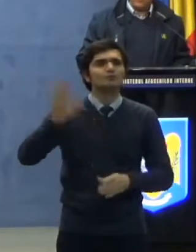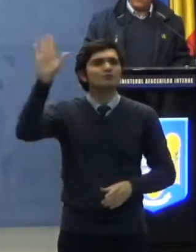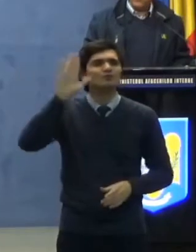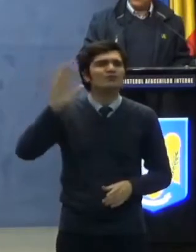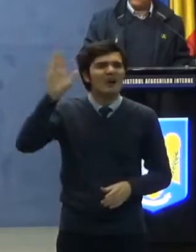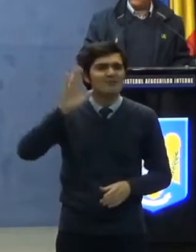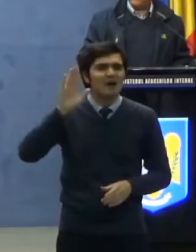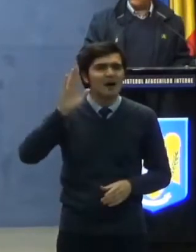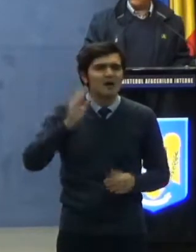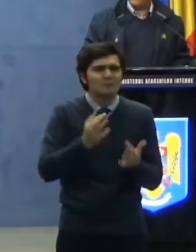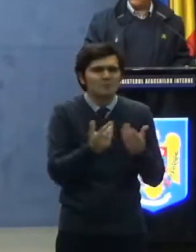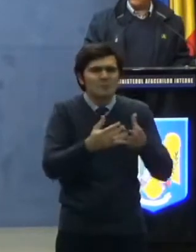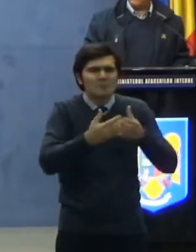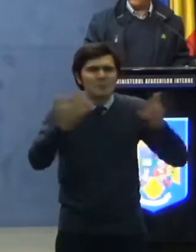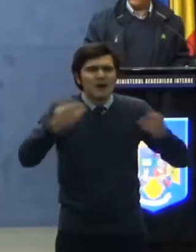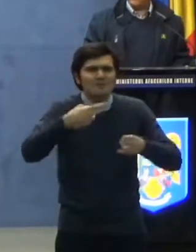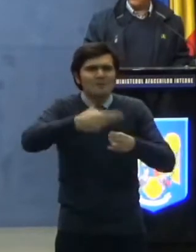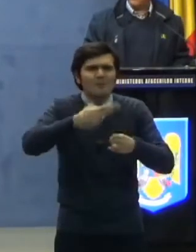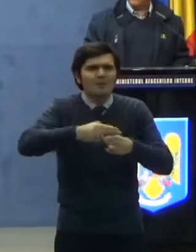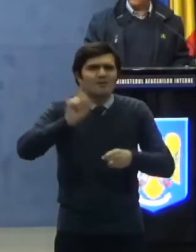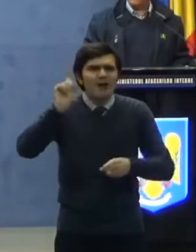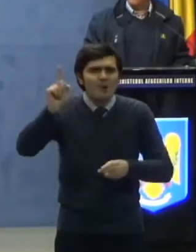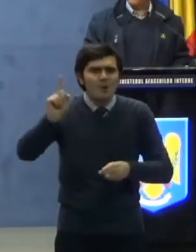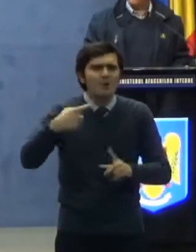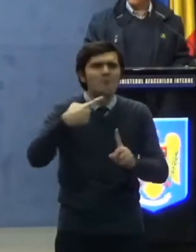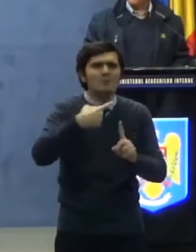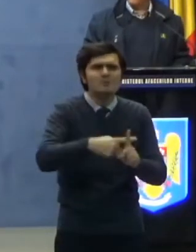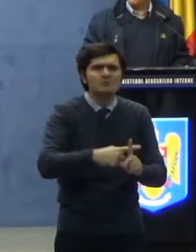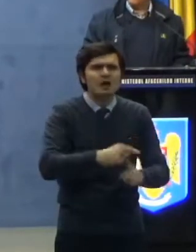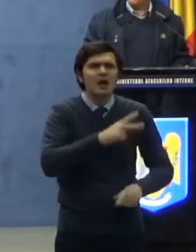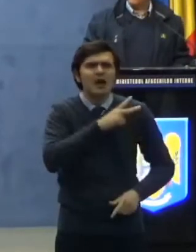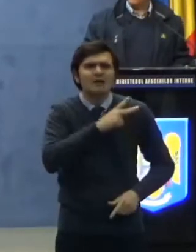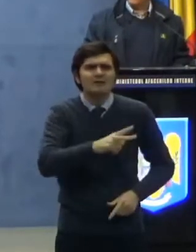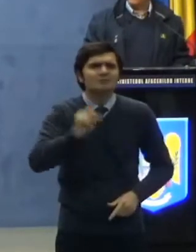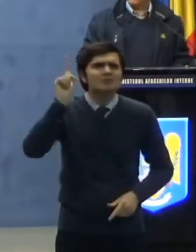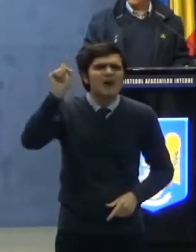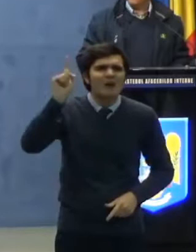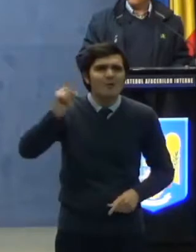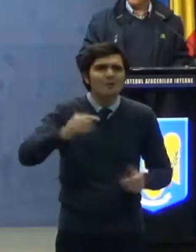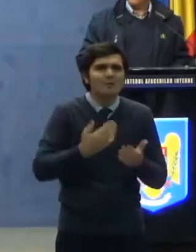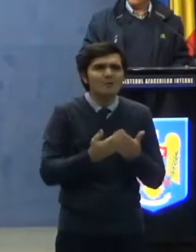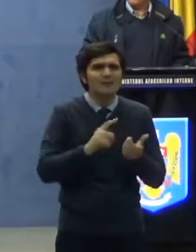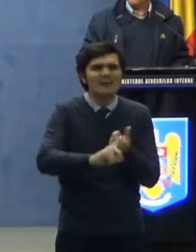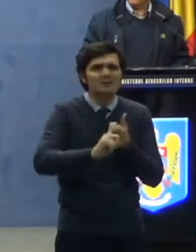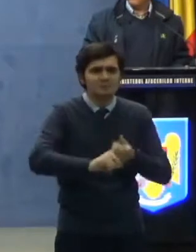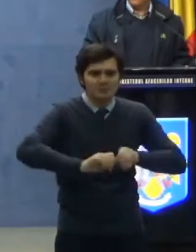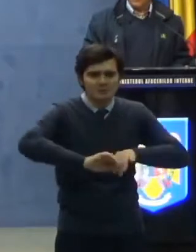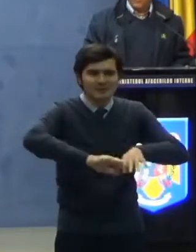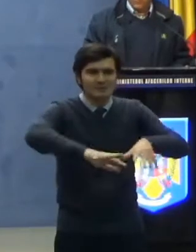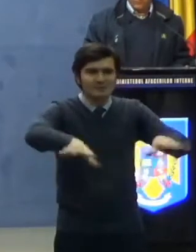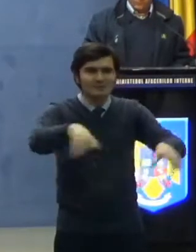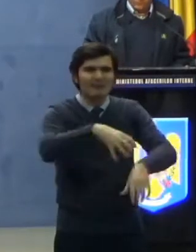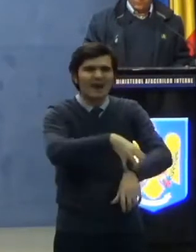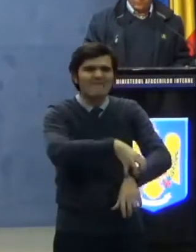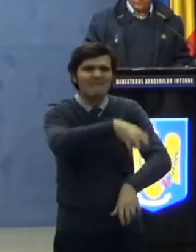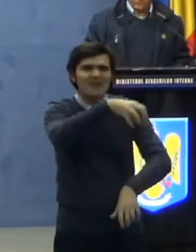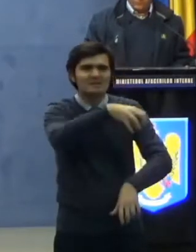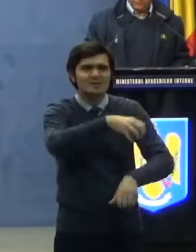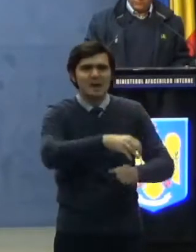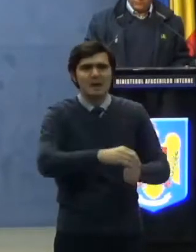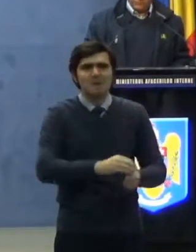densitatea învolnăvirilor, riscul răspândirii infecțiilor,